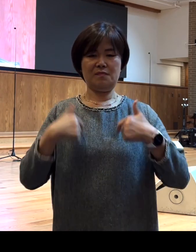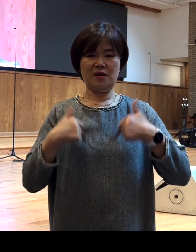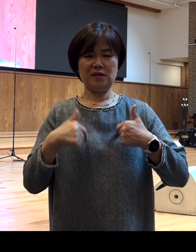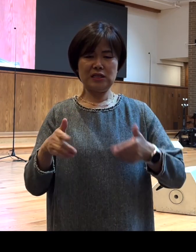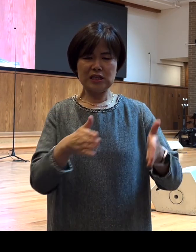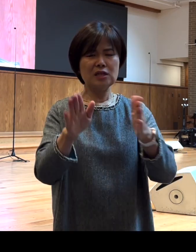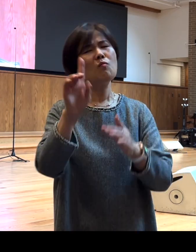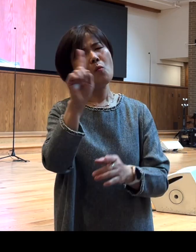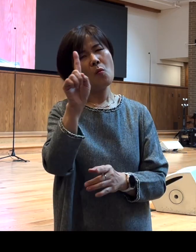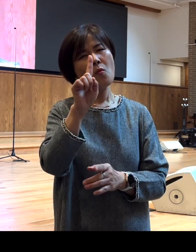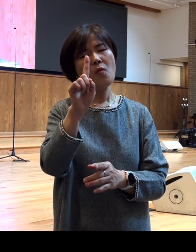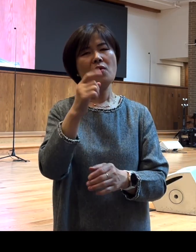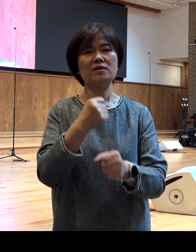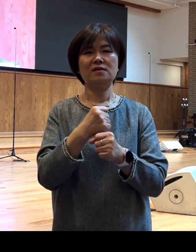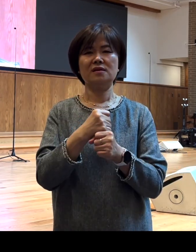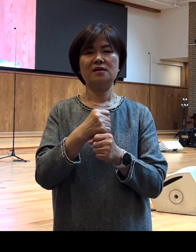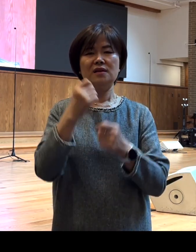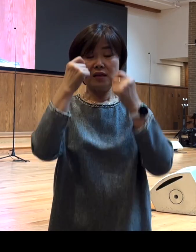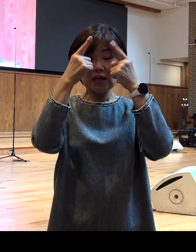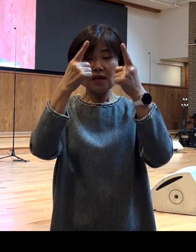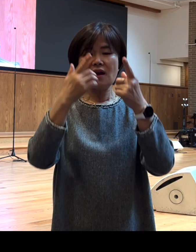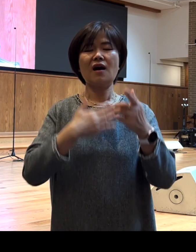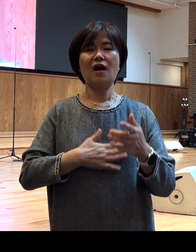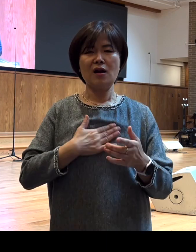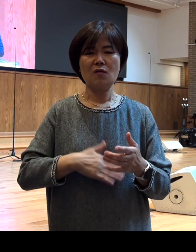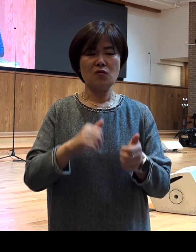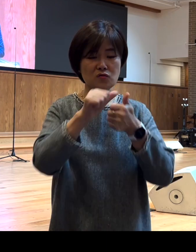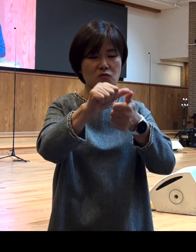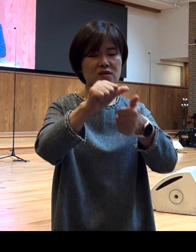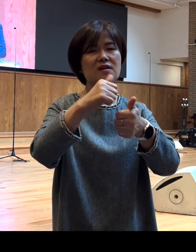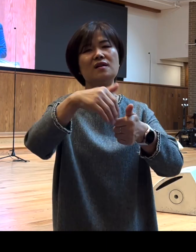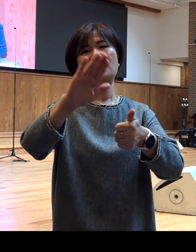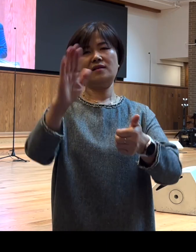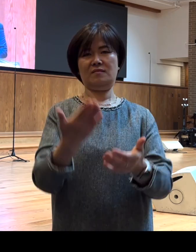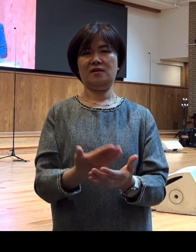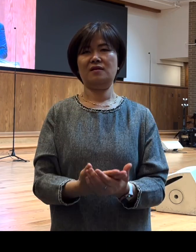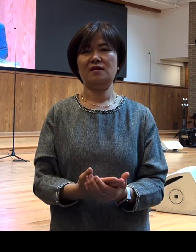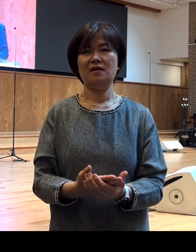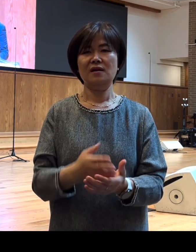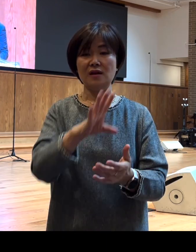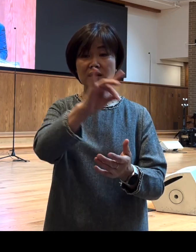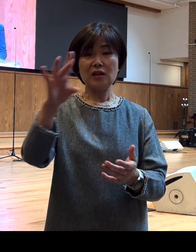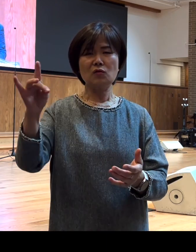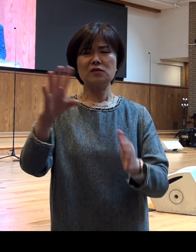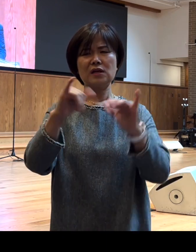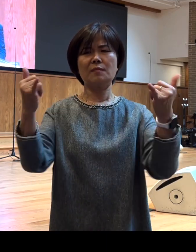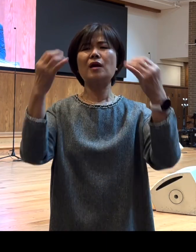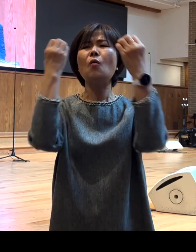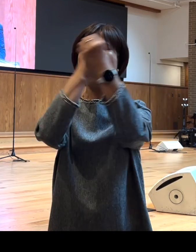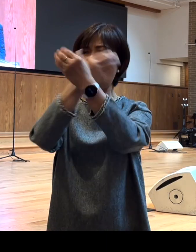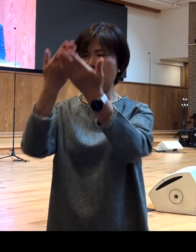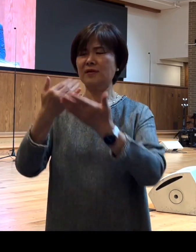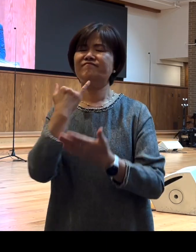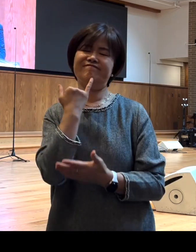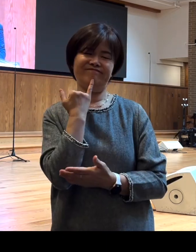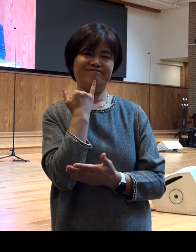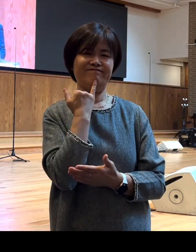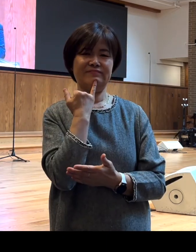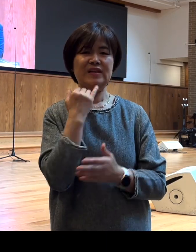무엇인지를 여러분 깨닫고 쫓아갈 수 있어야 합니다 때로는 사람에게 오해받을 수 있고 사람들과